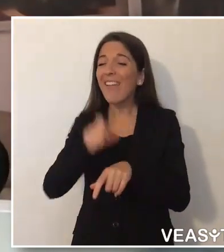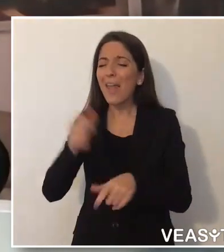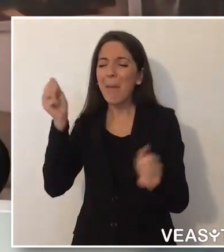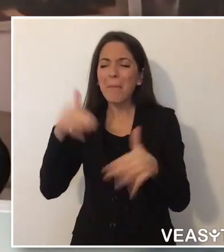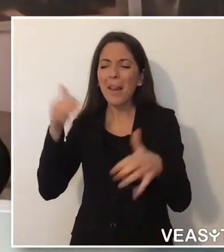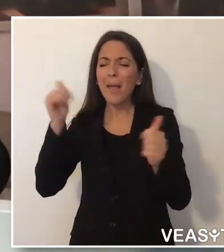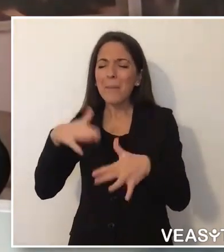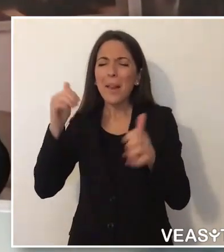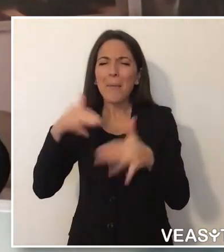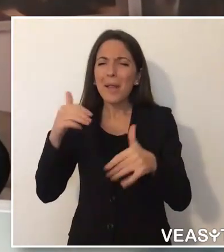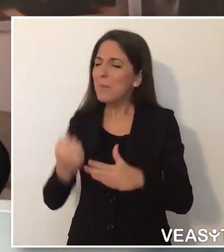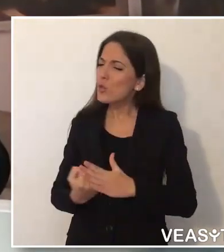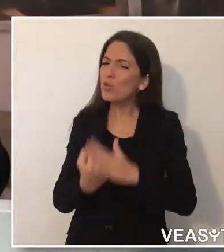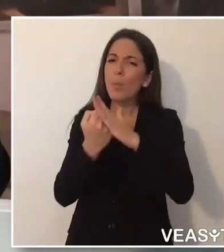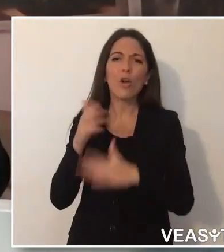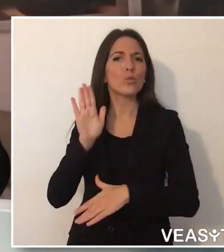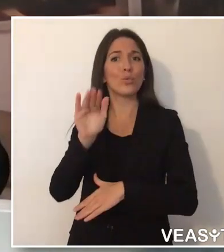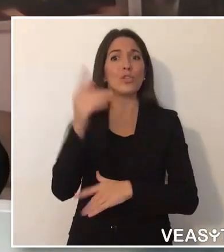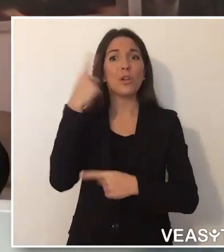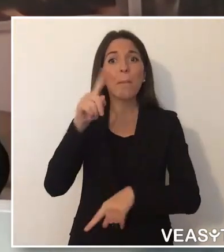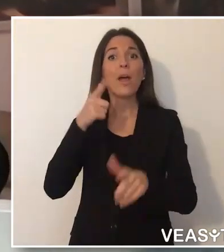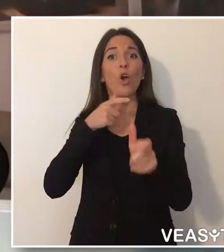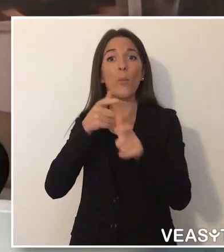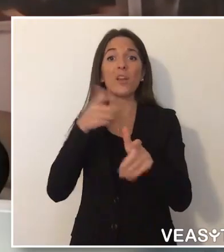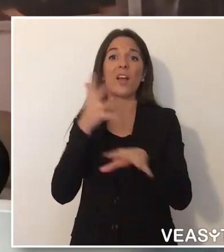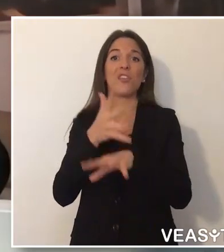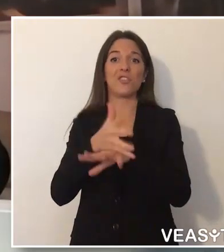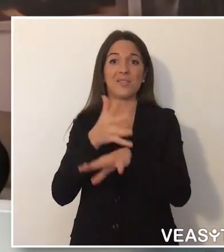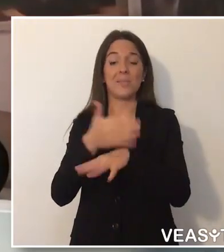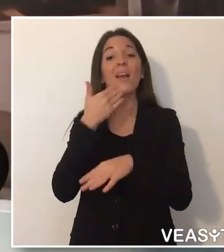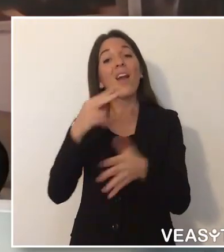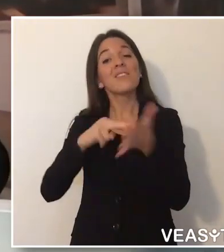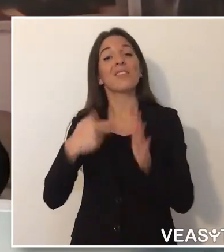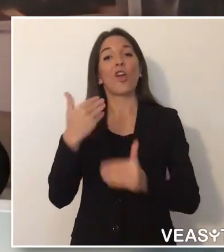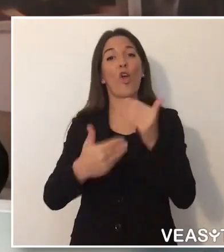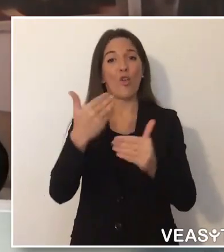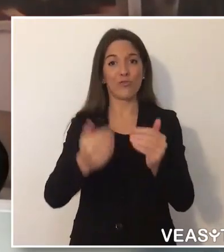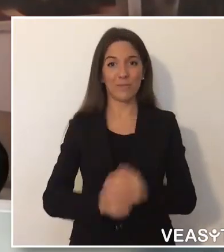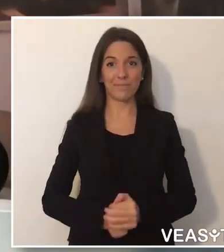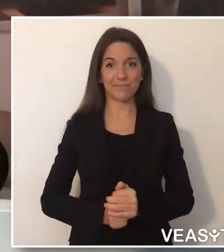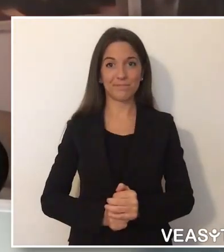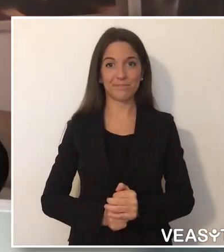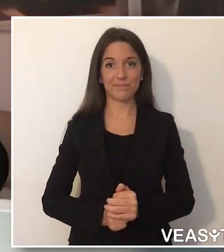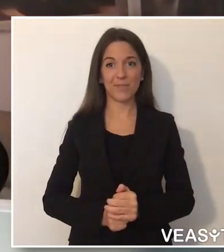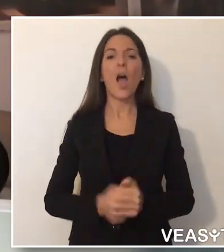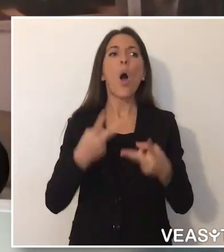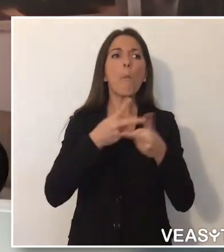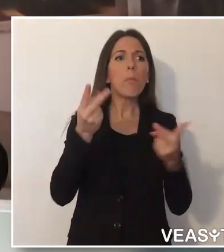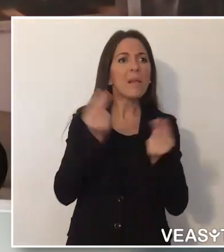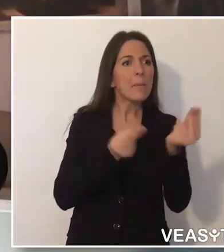che supportano con le loro tecnologie avanzate centinaia e migliaia di persone sorde su tutto il territorio